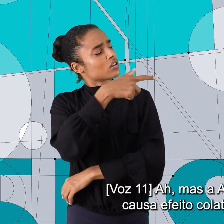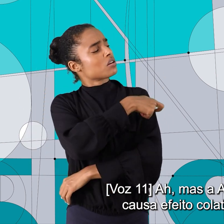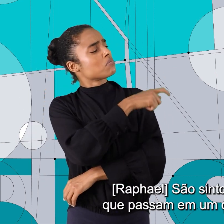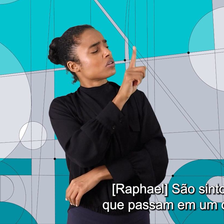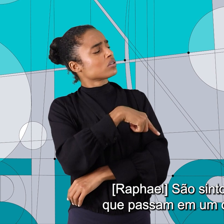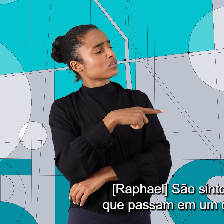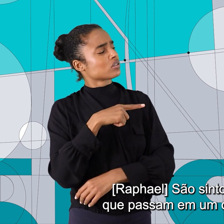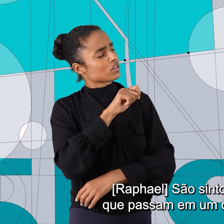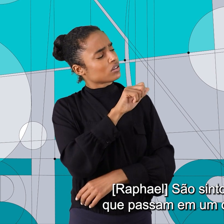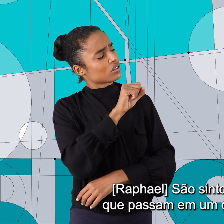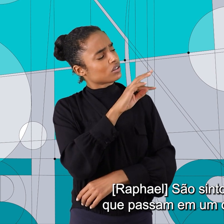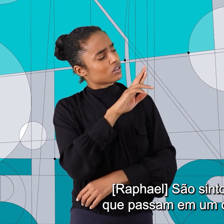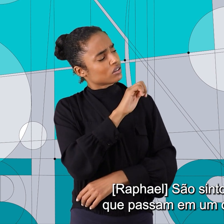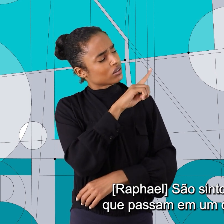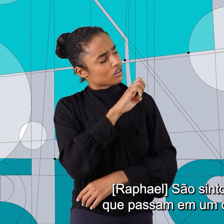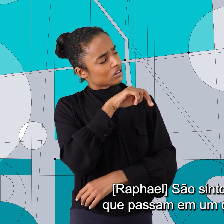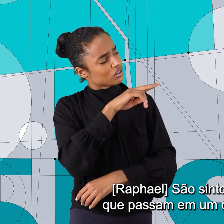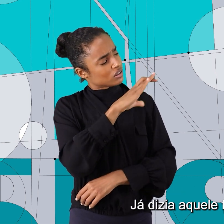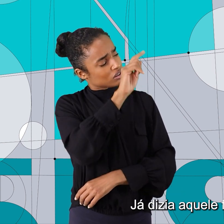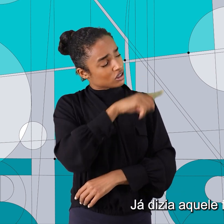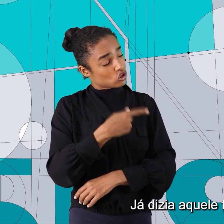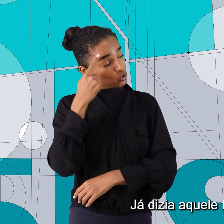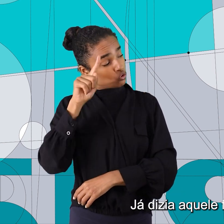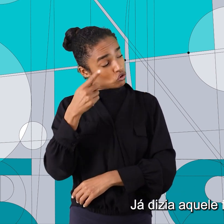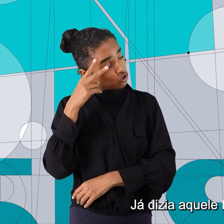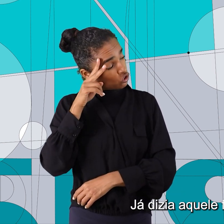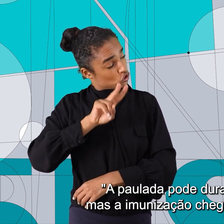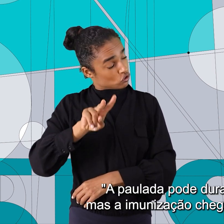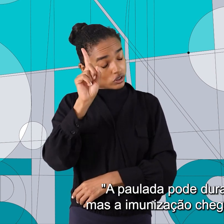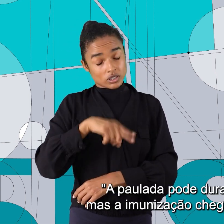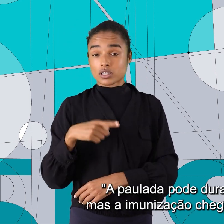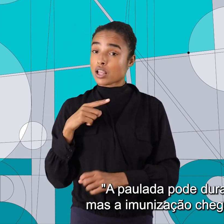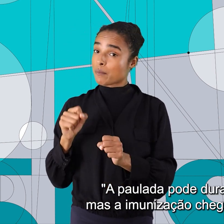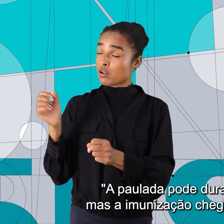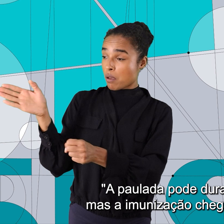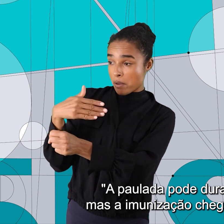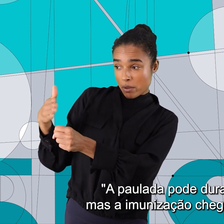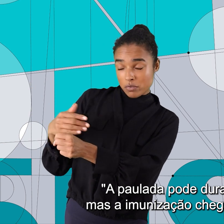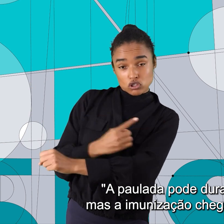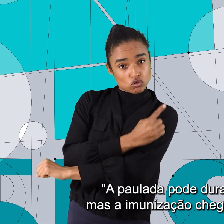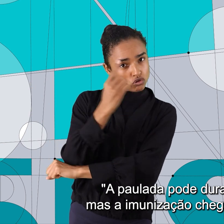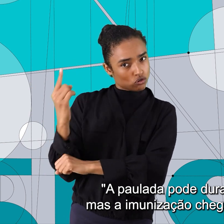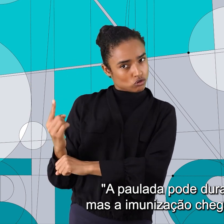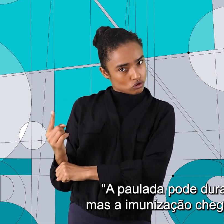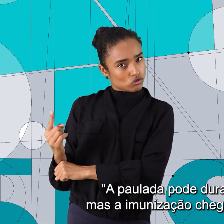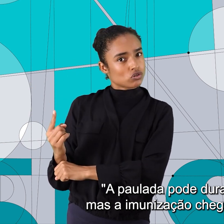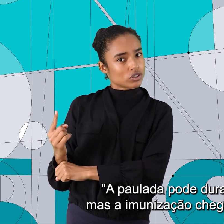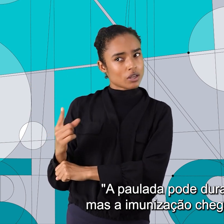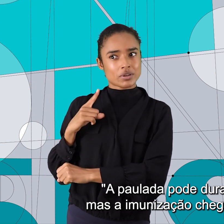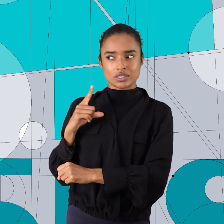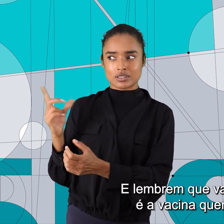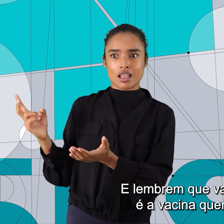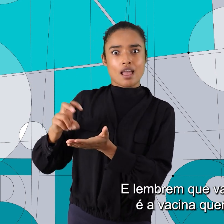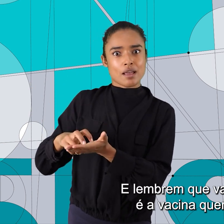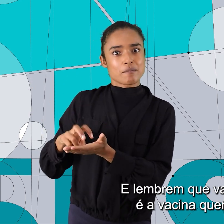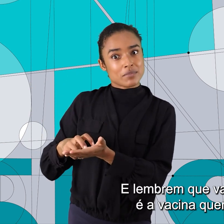colateral, né? São sintomas leves que passam em um ou dois dias. Já dizia aquele filósofo, a paulada pode durar uma noite, mas a imunização chega pela